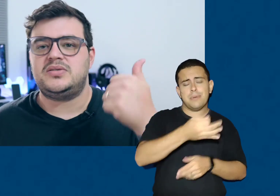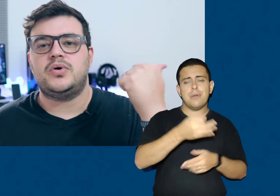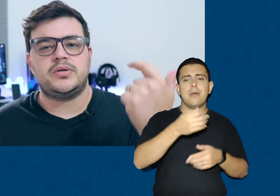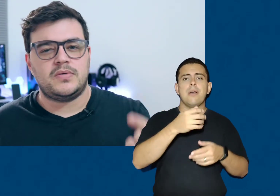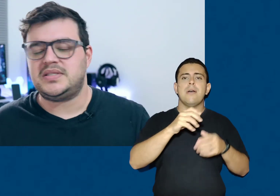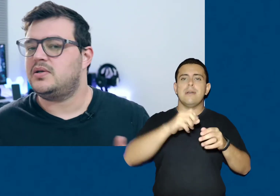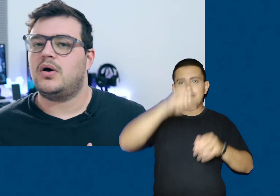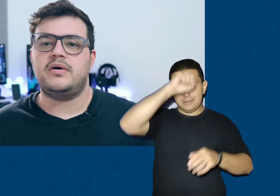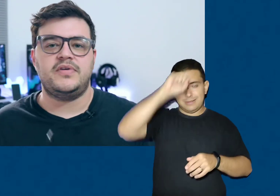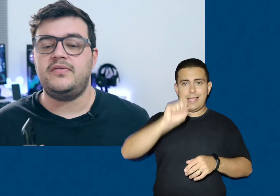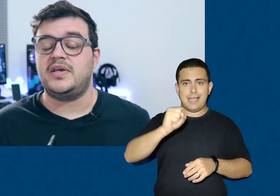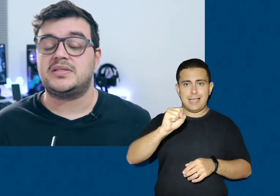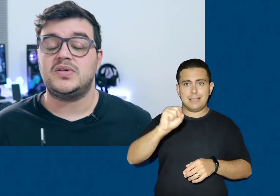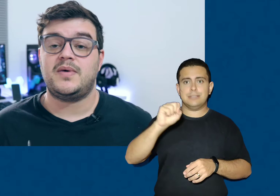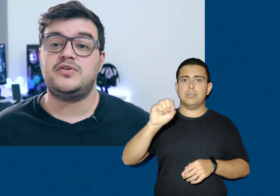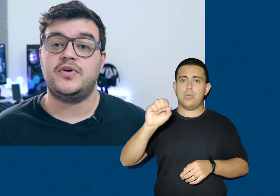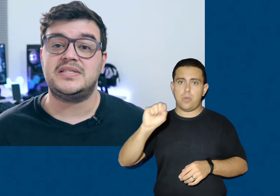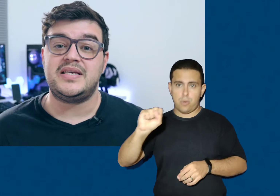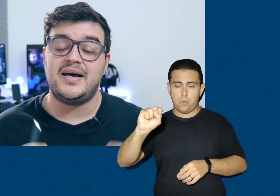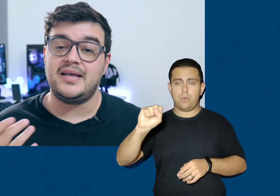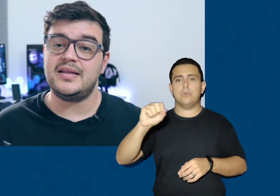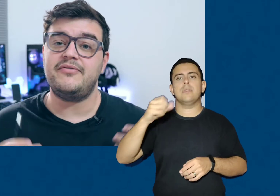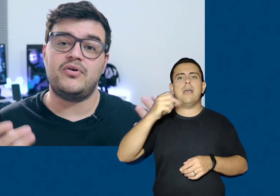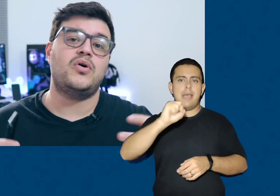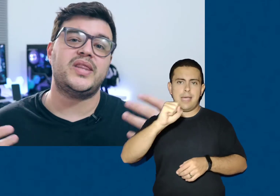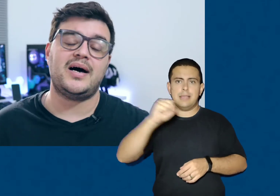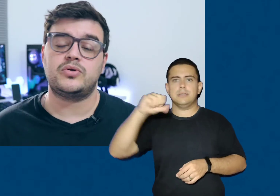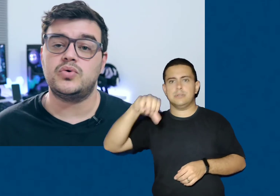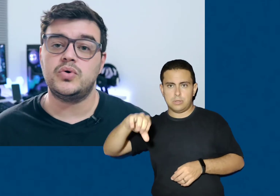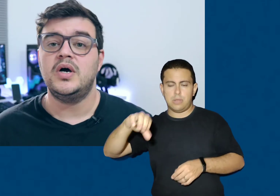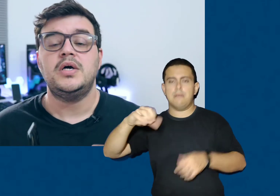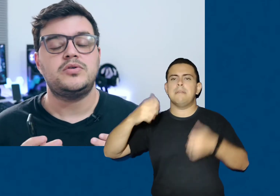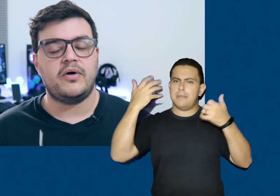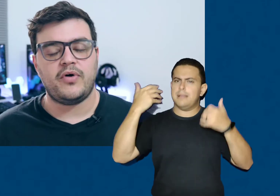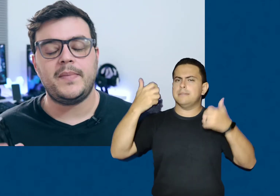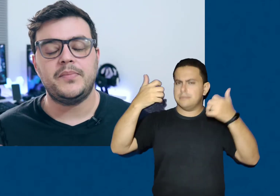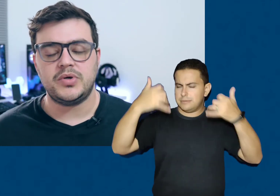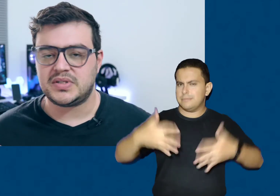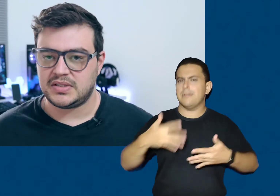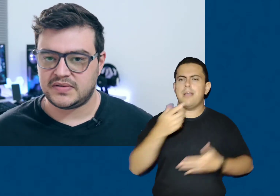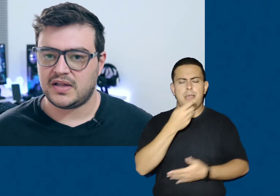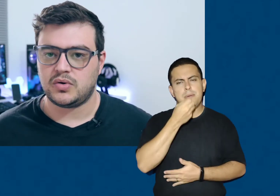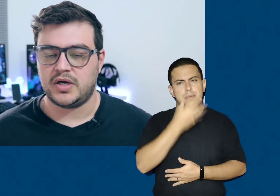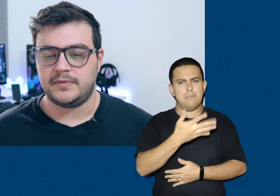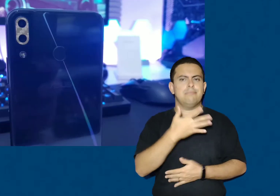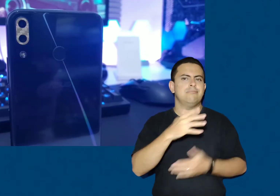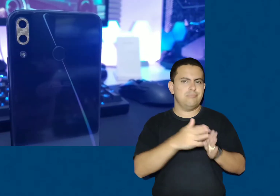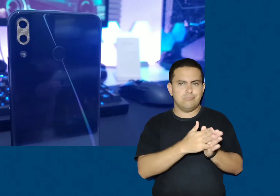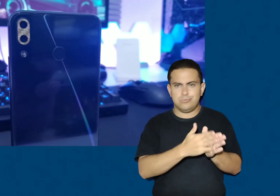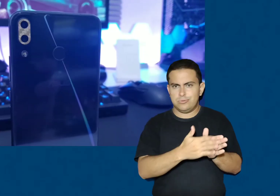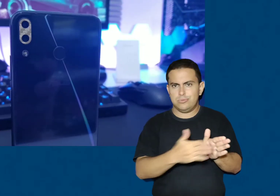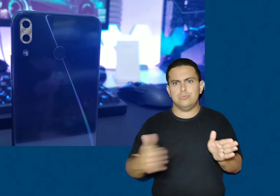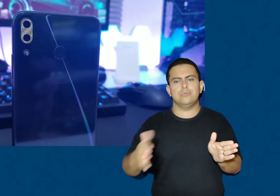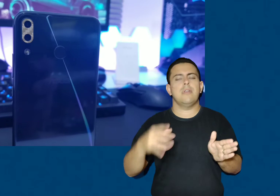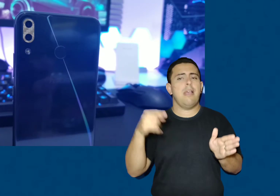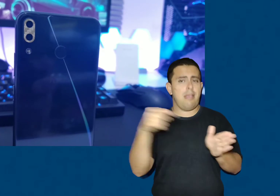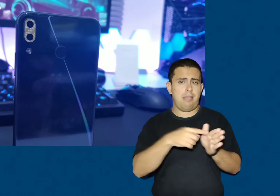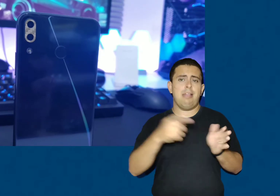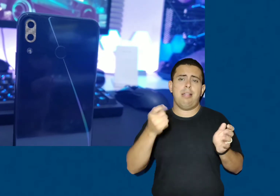S8, no S9, enfim, são smartphones que ainda vão rodar tudo de uma forma muito satisfatória. E ele vale muito a pena sim se a gente olhar